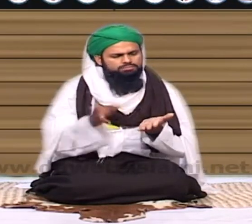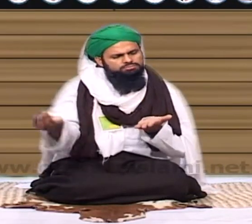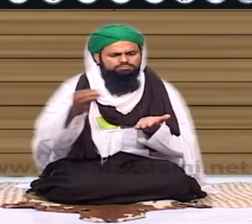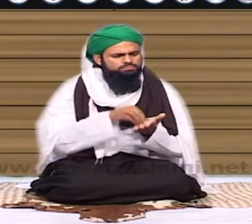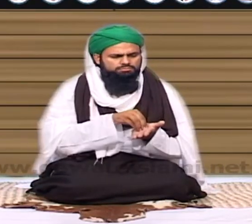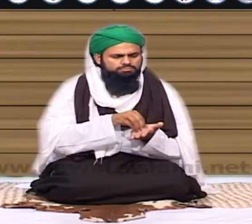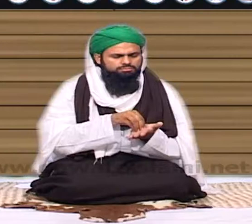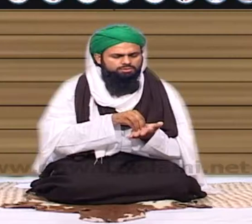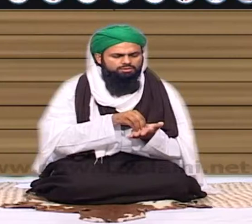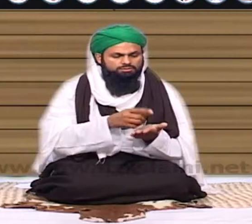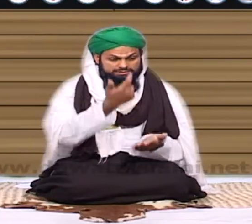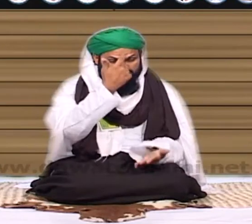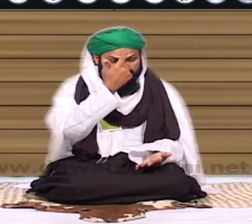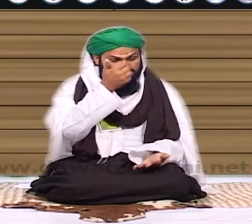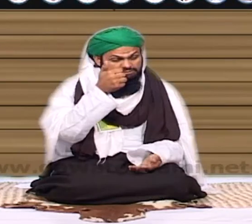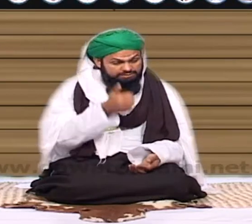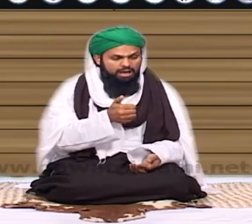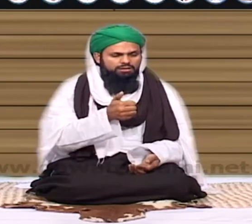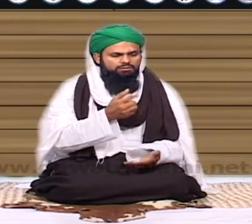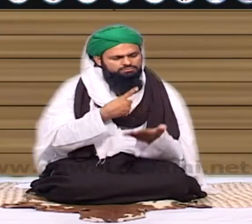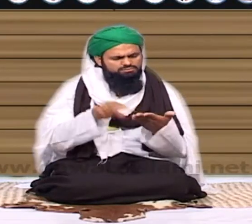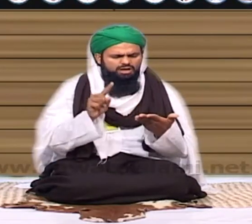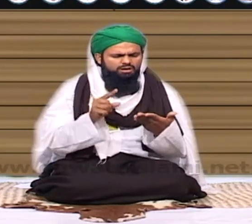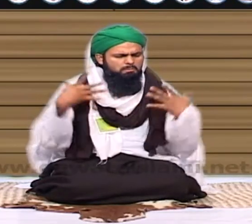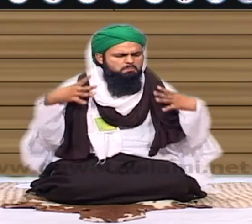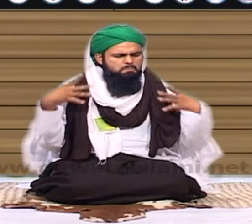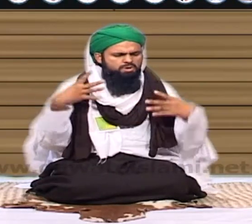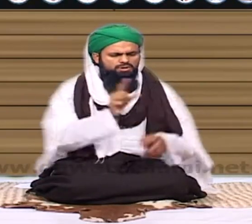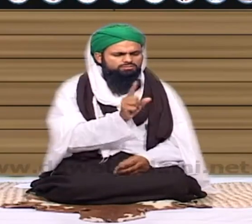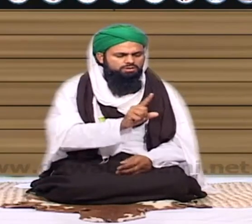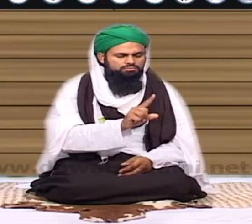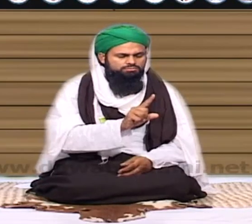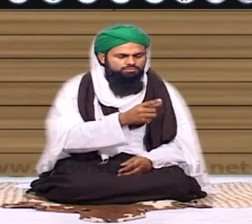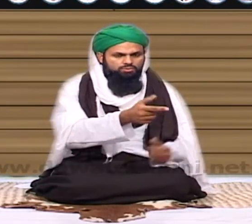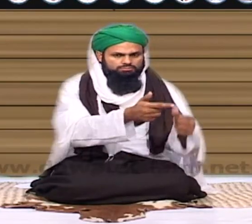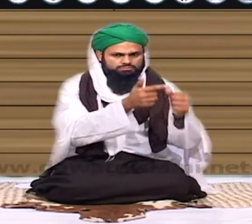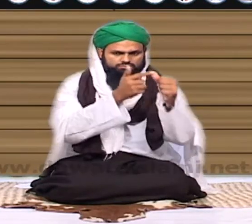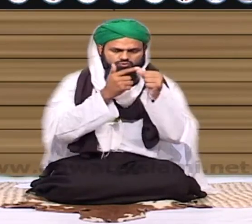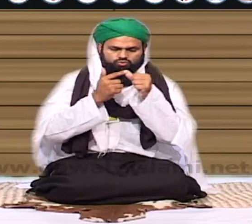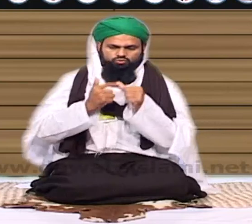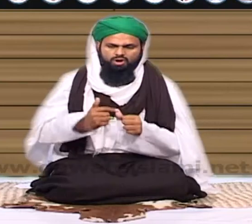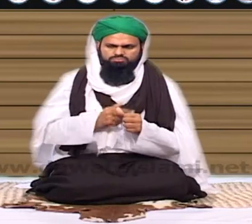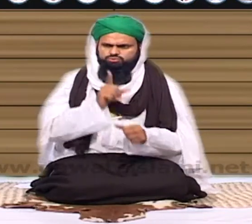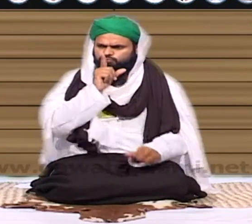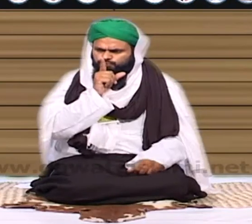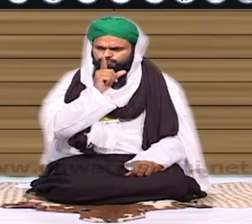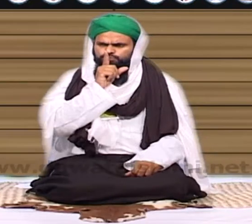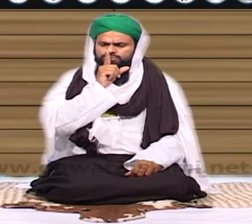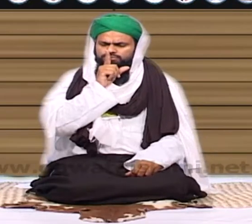اپنی سعادت تمشتے ہوئے وہ آپ کی خدمت کر دیا گرے آپ کیوں محنت کرتے تو حضرت عبران کے نظم رحمت اللہ نے فرمائے چپ رہا